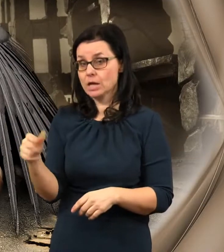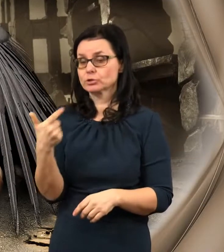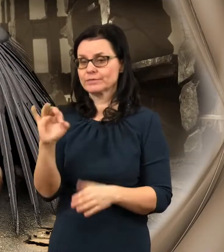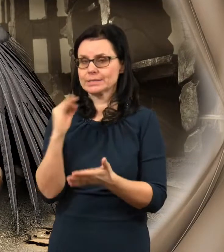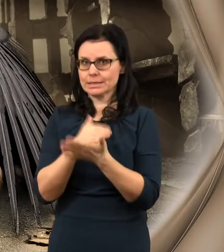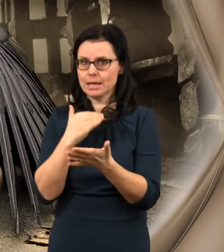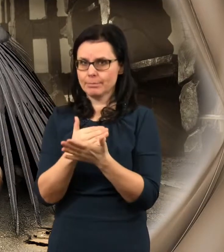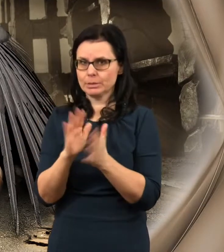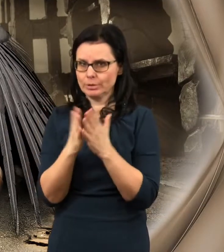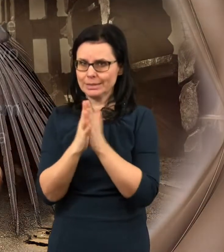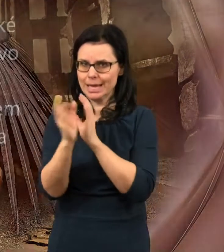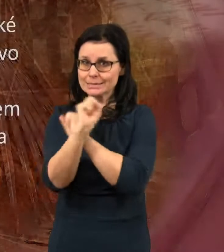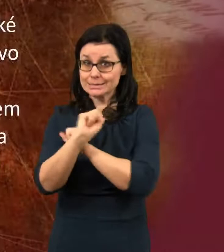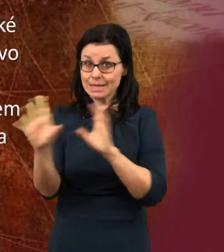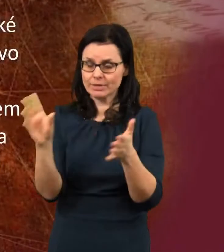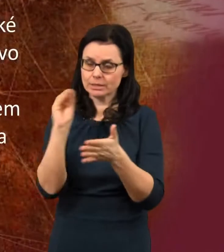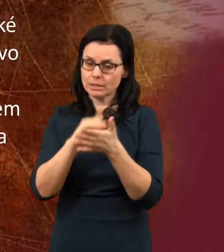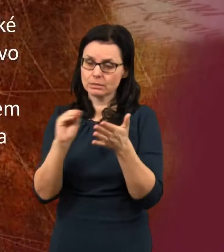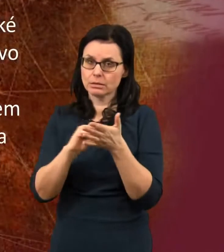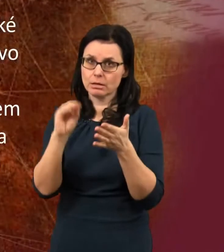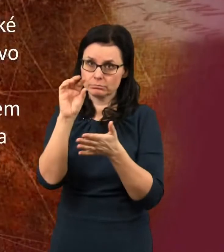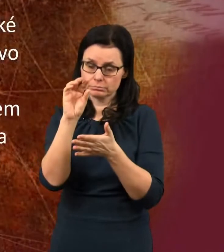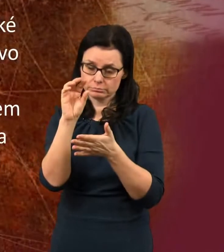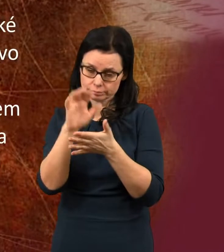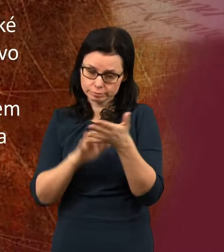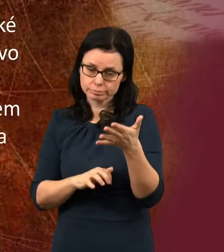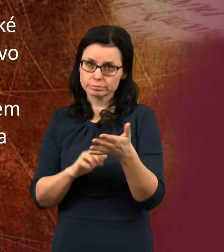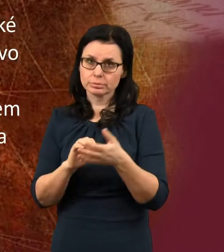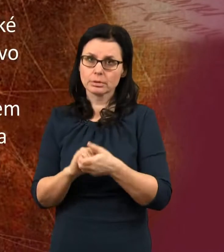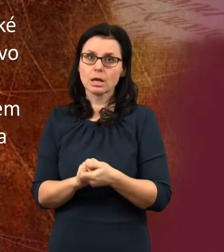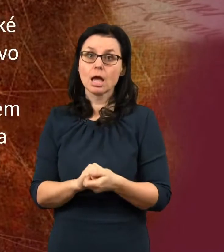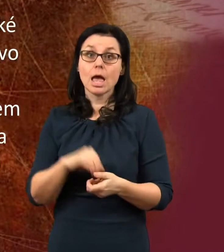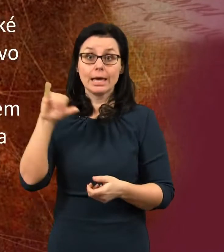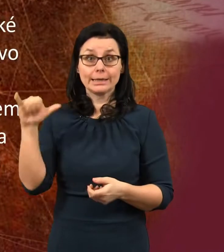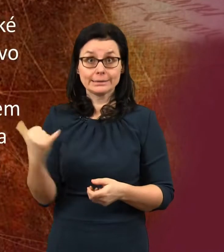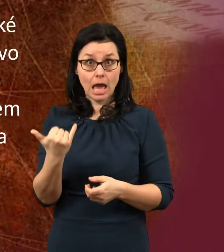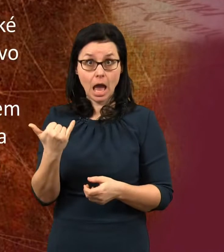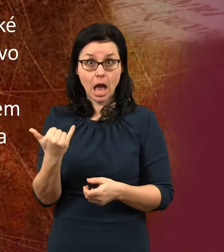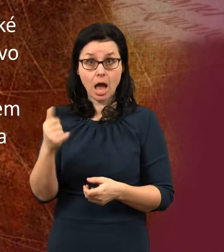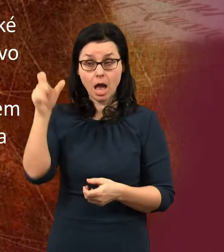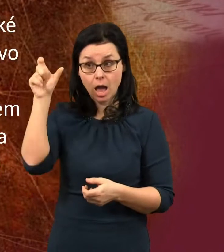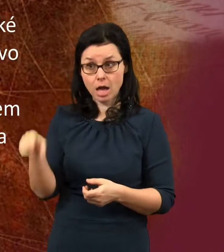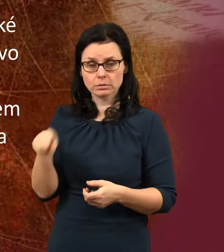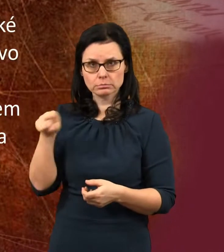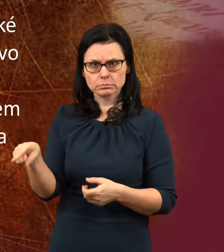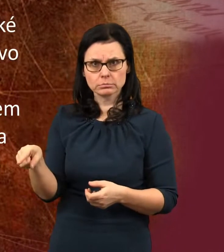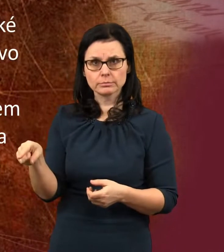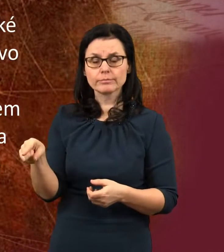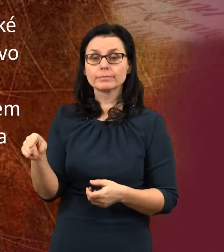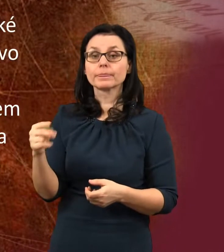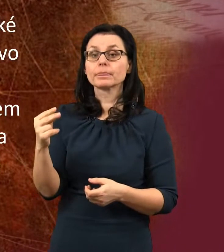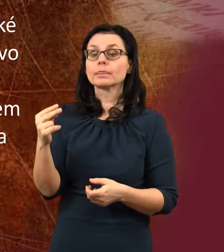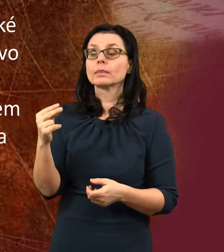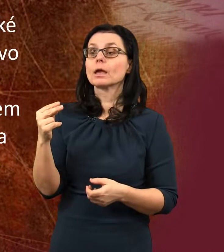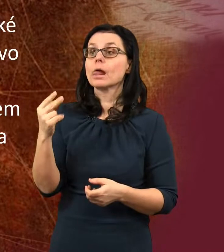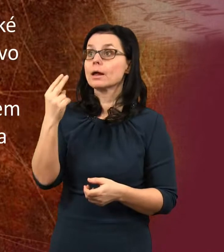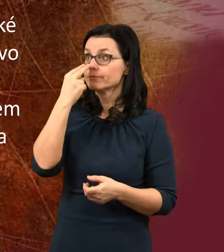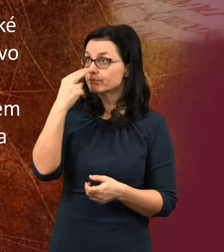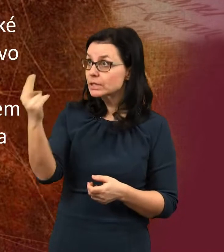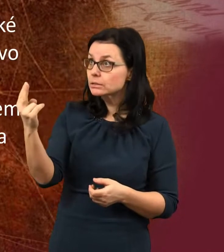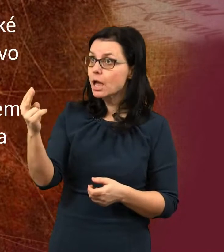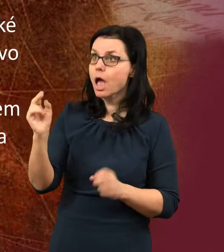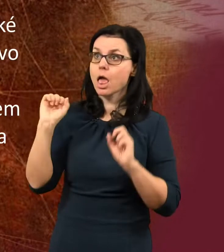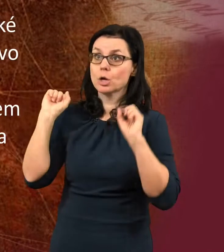kapitoli knihy zjevení máme napsáno, že Jan viděl boží, promiňte, boží, viděl trůny